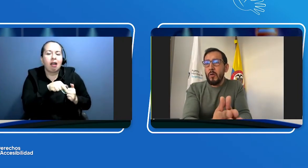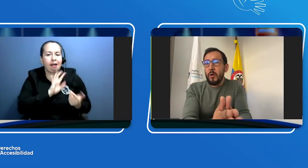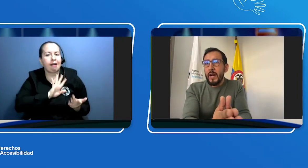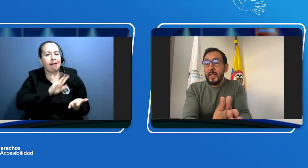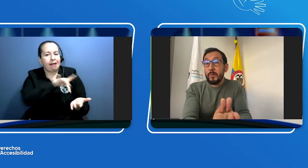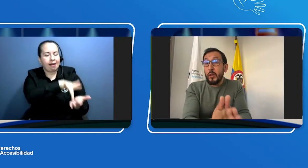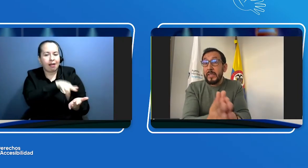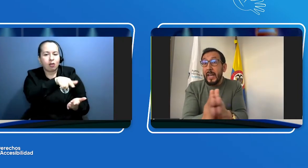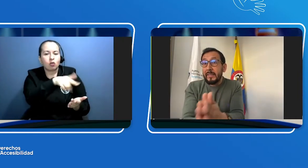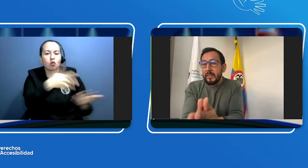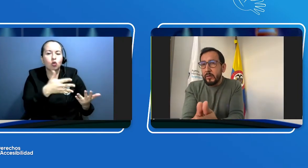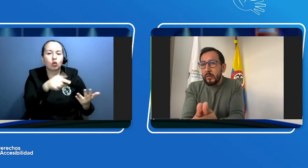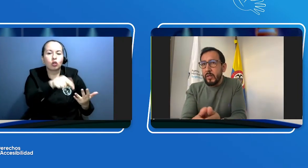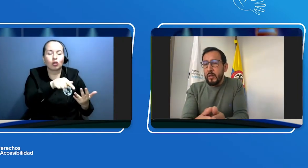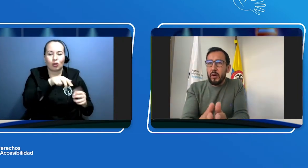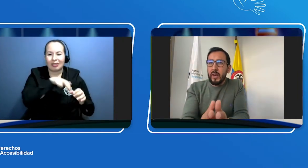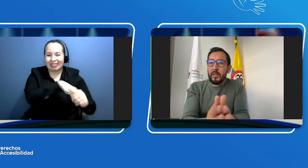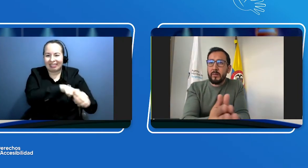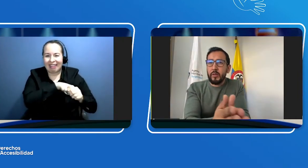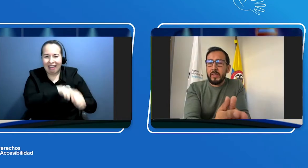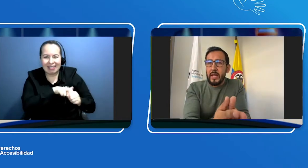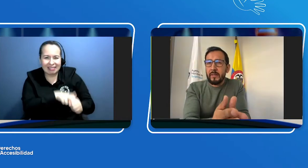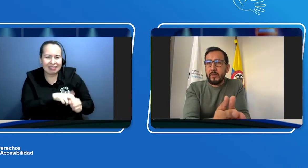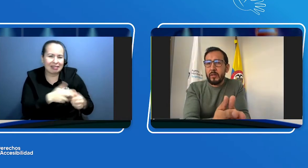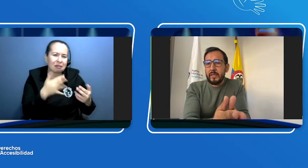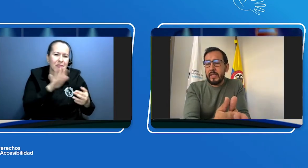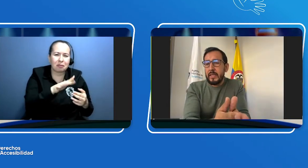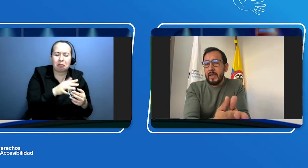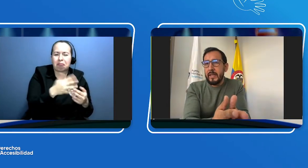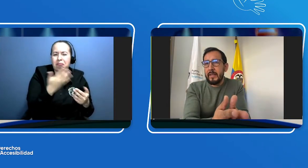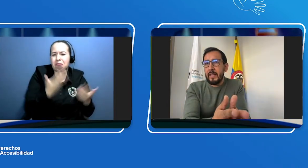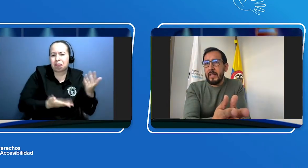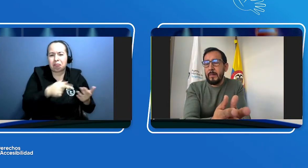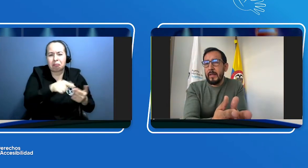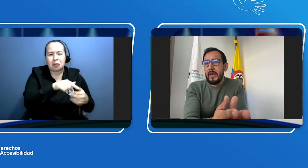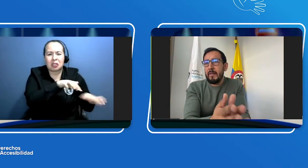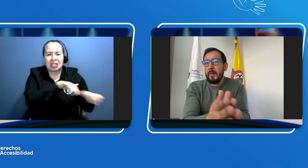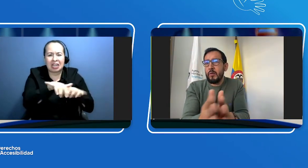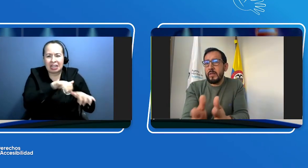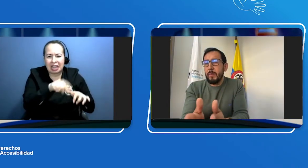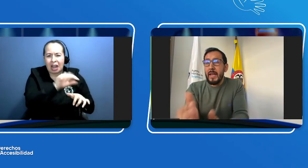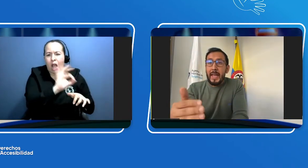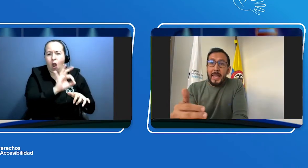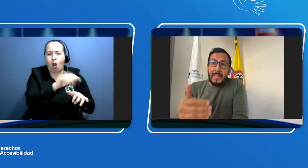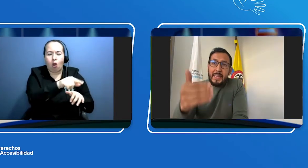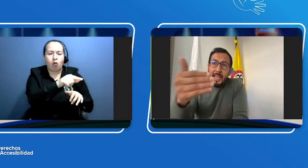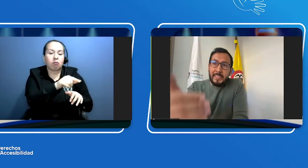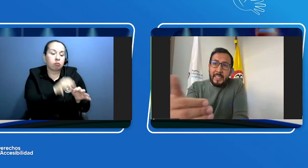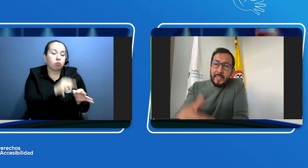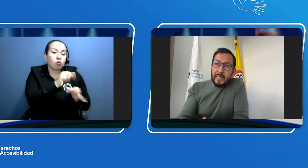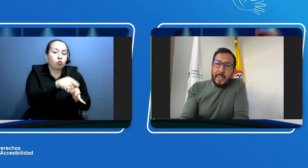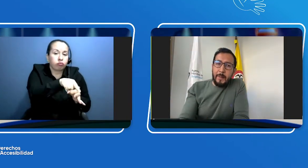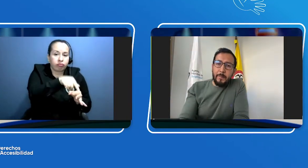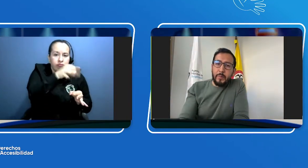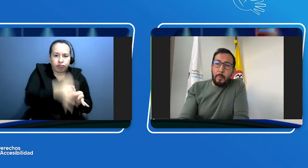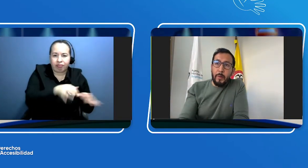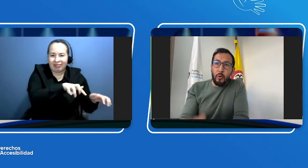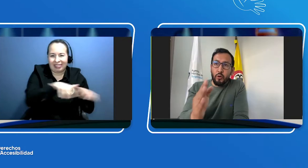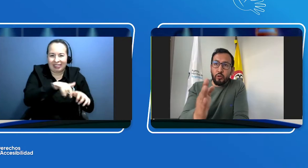organismo de tránsito, organismo de tránsito que es del nivel municipal, y allí con los dos